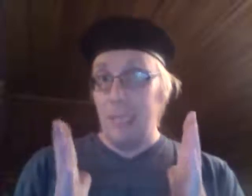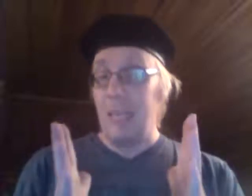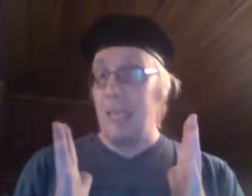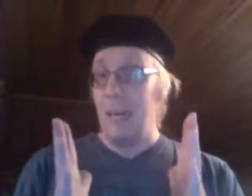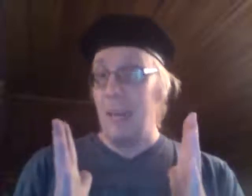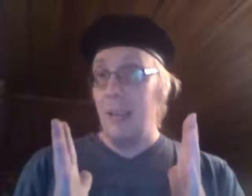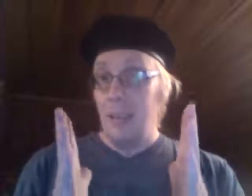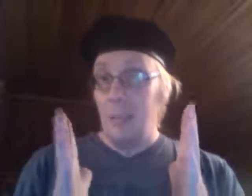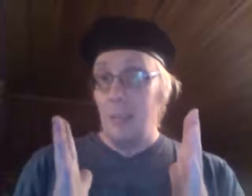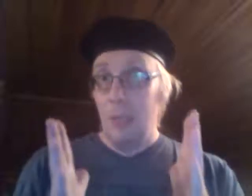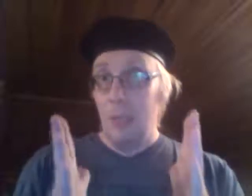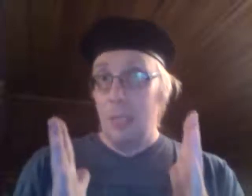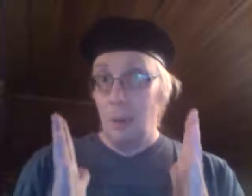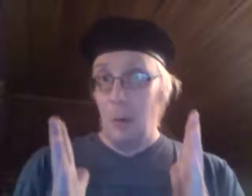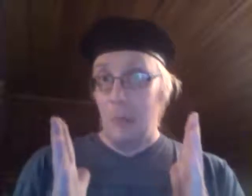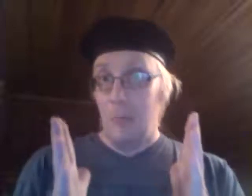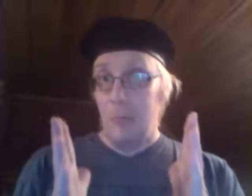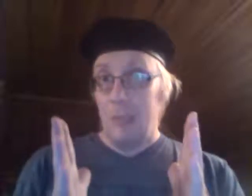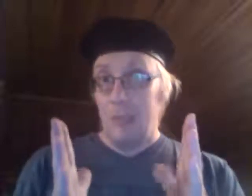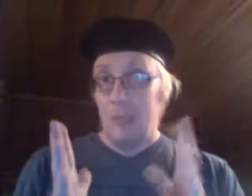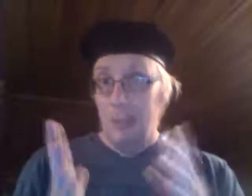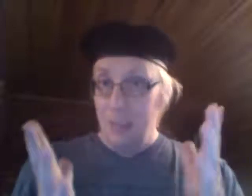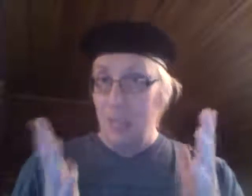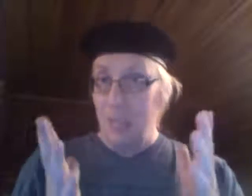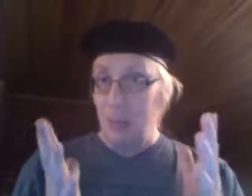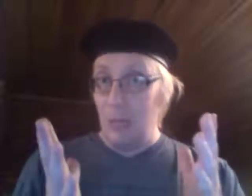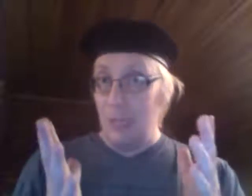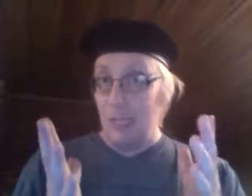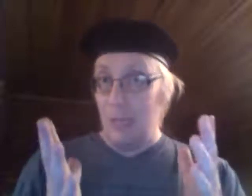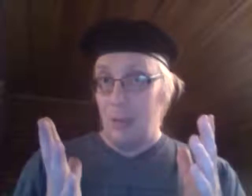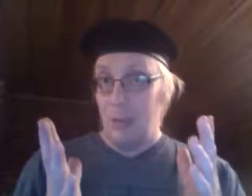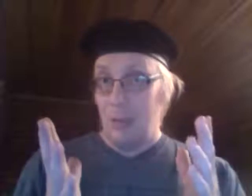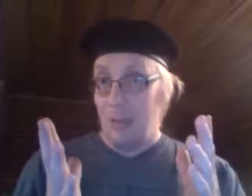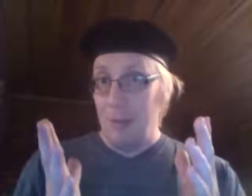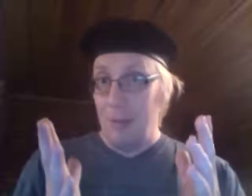kaikkia muita maita noudattamaan sitä. Sitähän tulisi mielenkiintoinen tilanne, vai mitä?